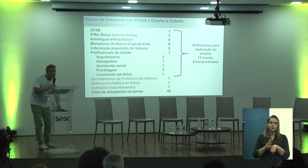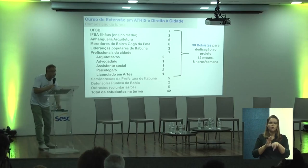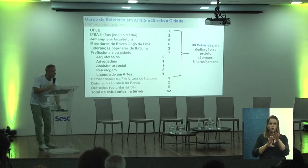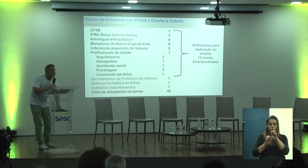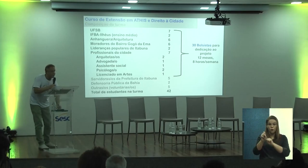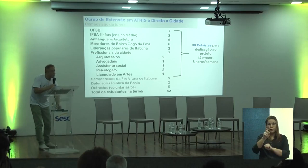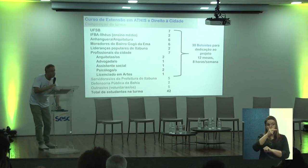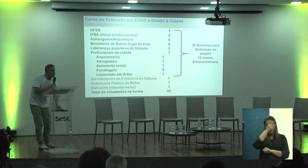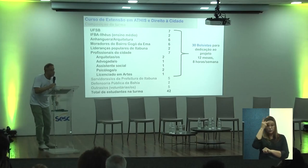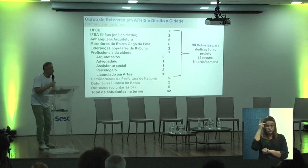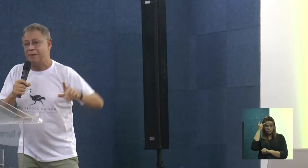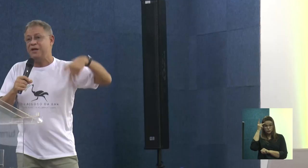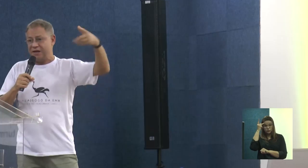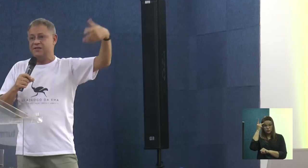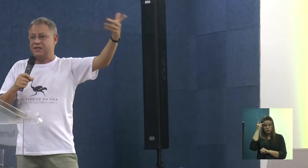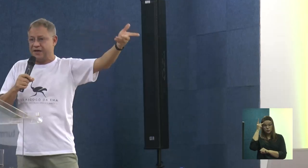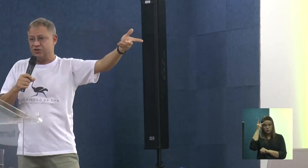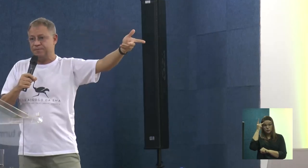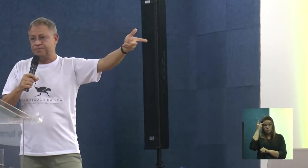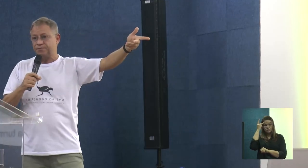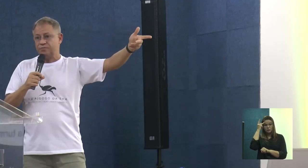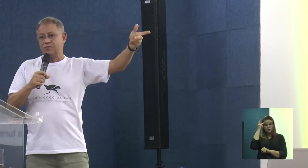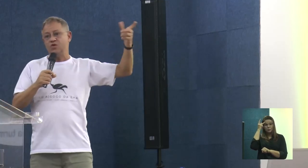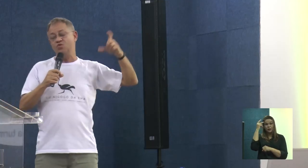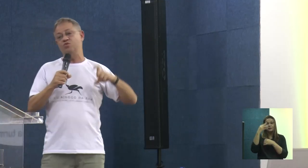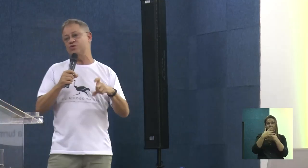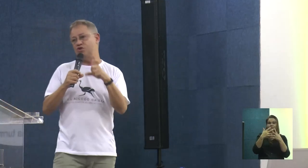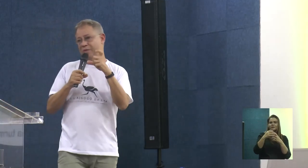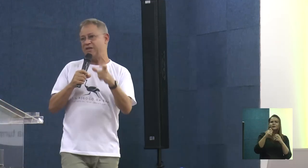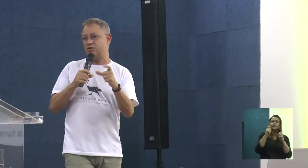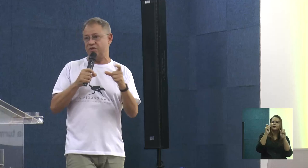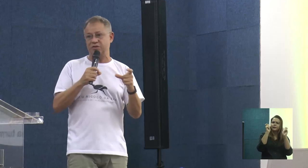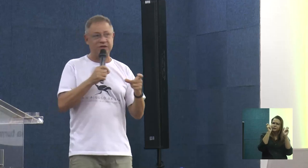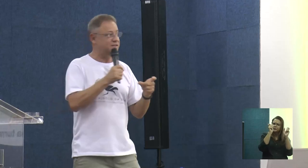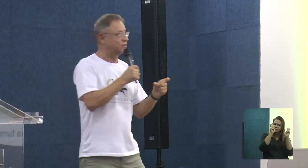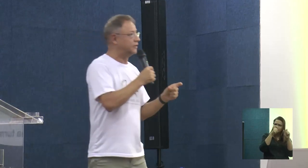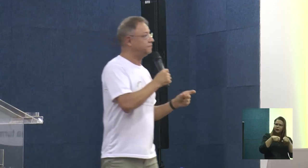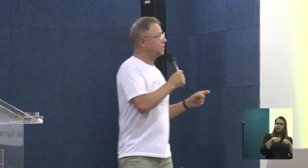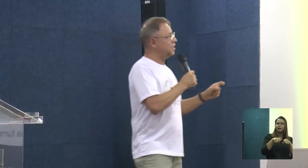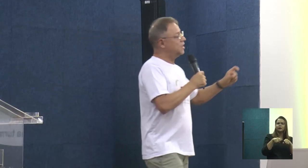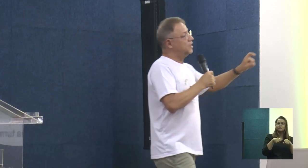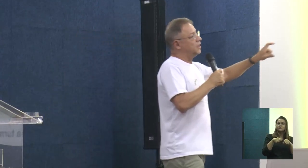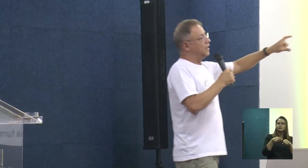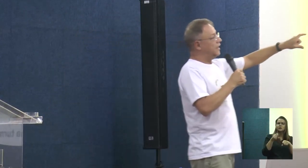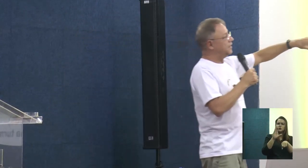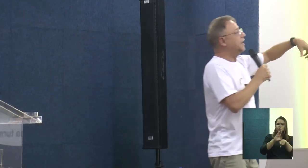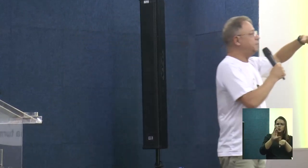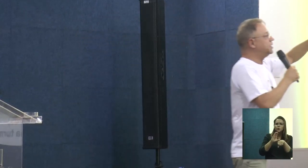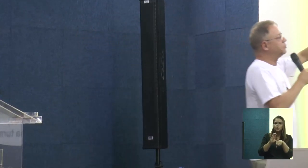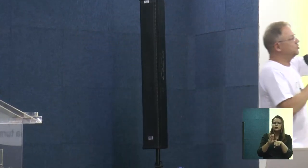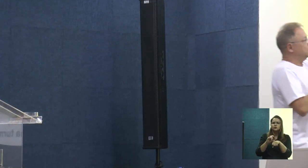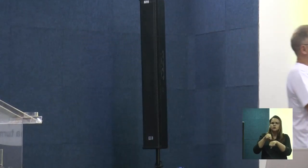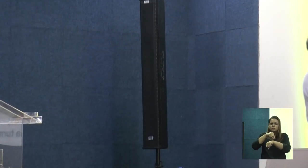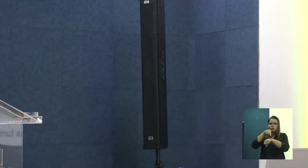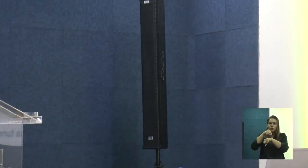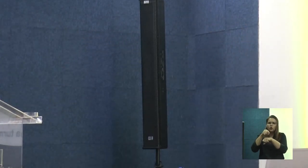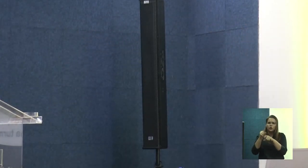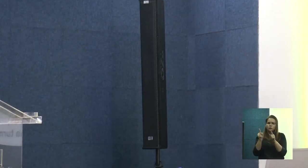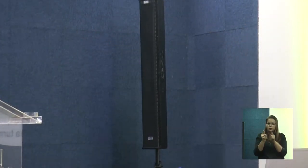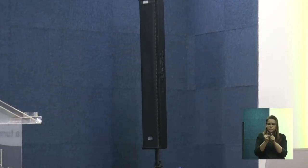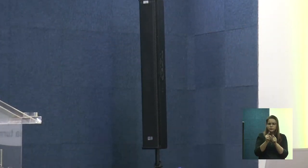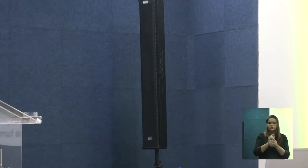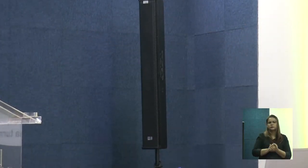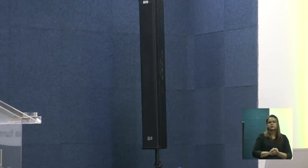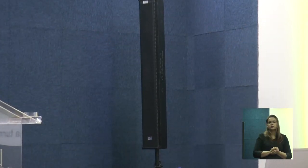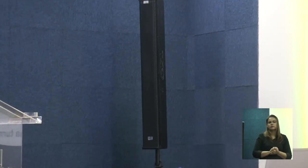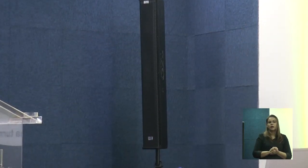formar as pessoas para que a gente pudesse replicar na cidade, com um curso de mais curta duração, né? E aí, mais profissionais da